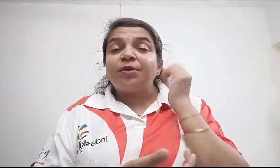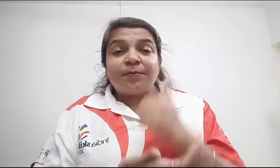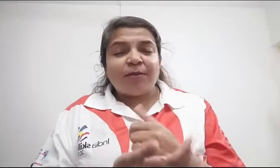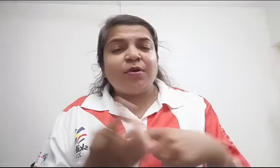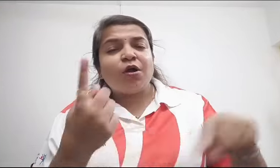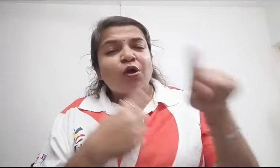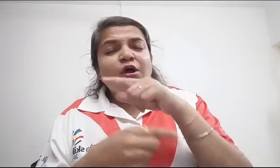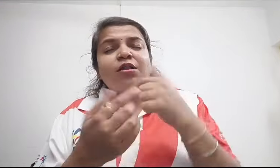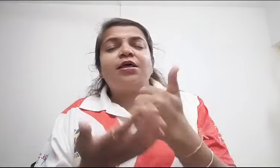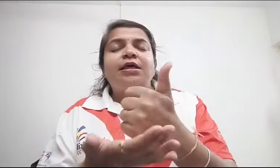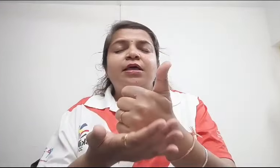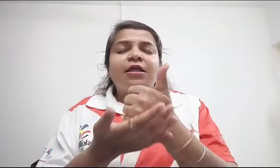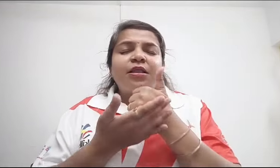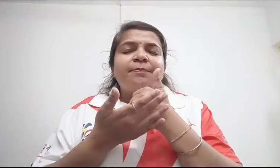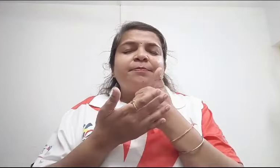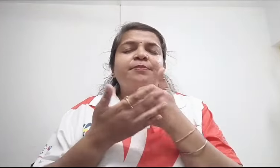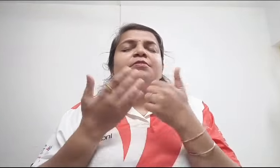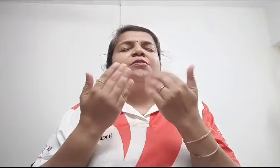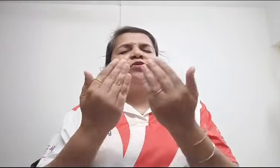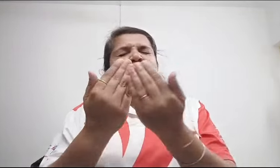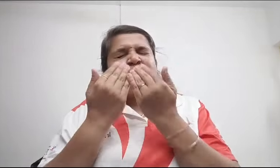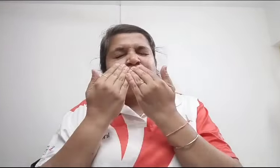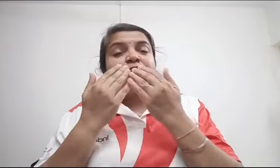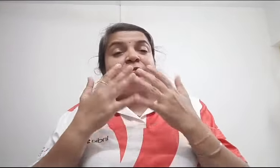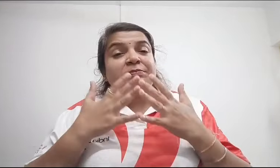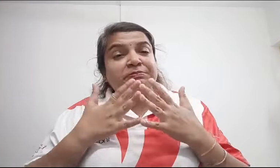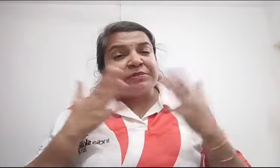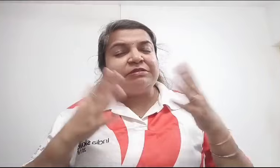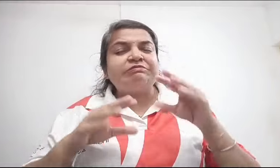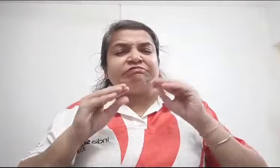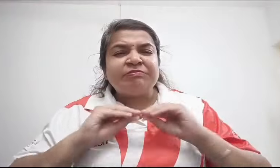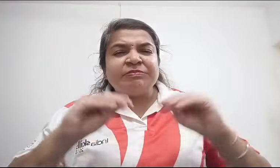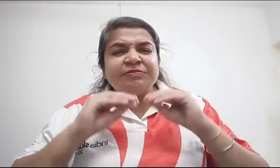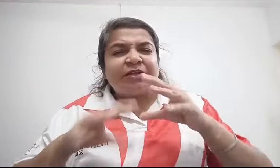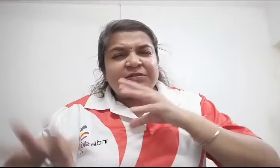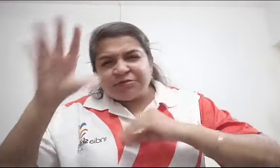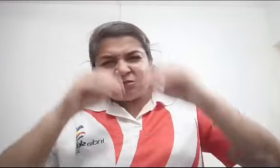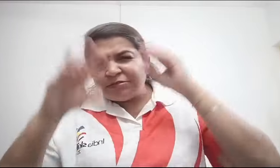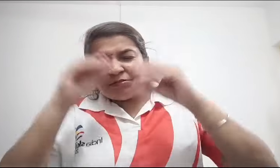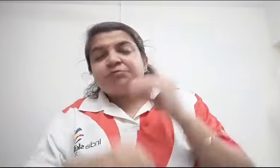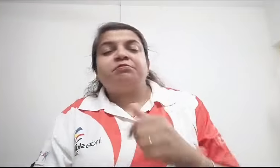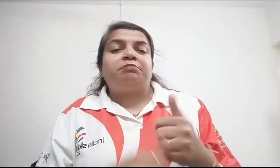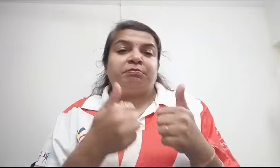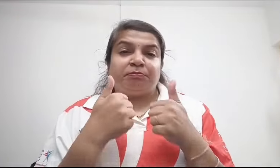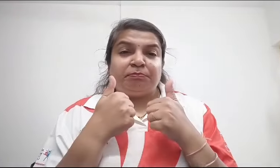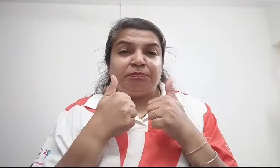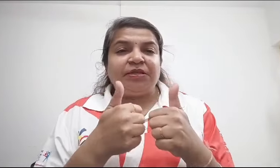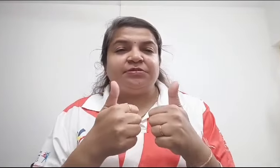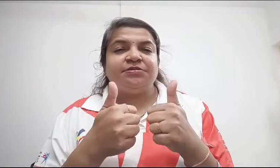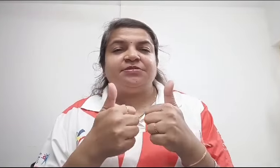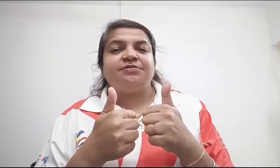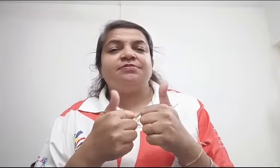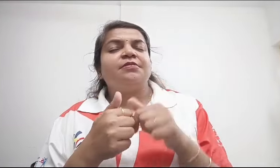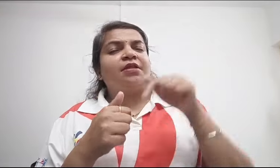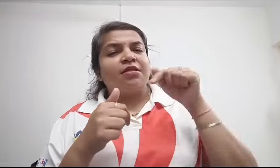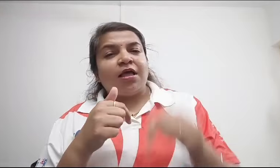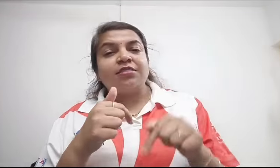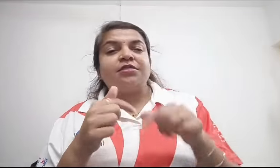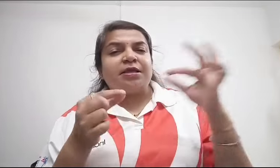उसमें मैं ज़्यादा काम कर सकती हूँ, और मैंने ये ट्रेड छोड़के, मैंने एमरोडरी का ट्रेड